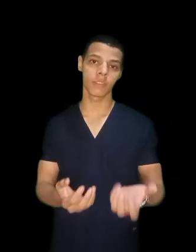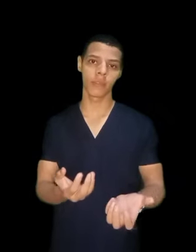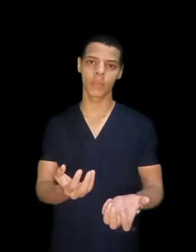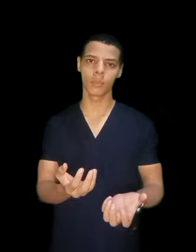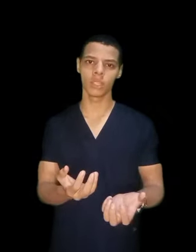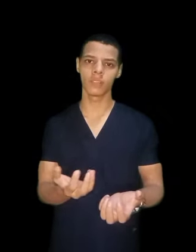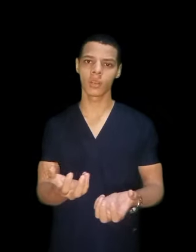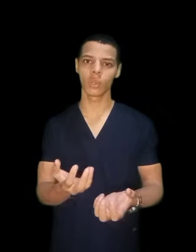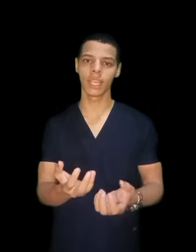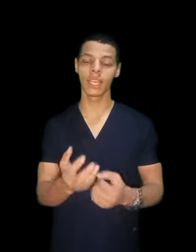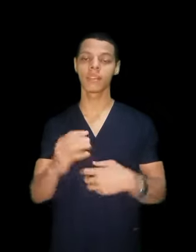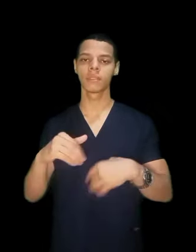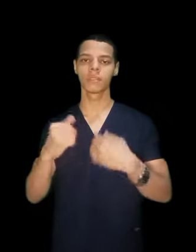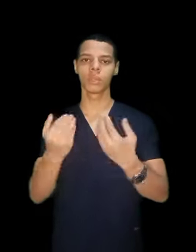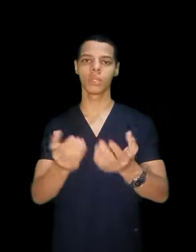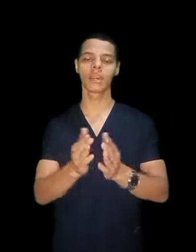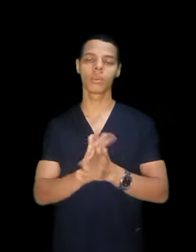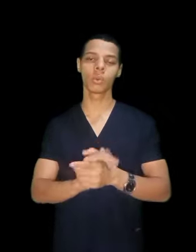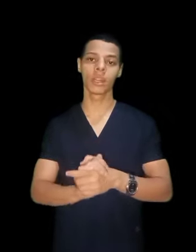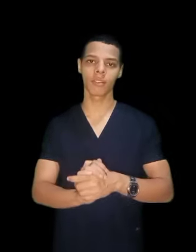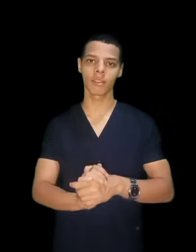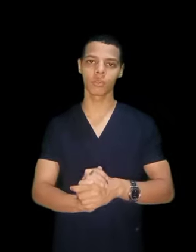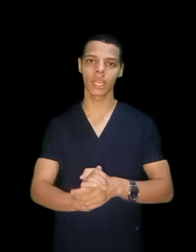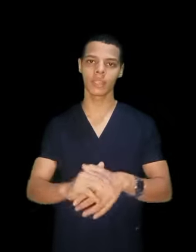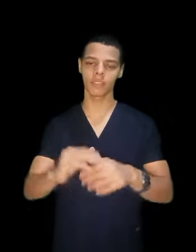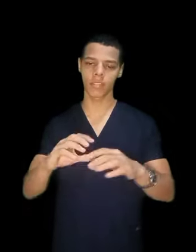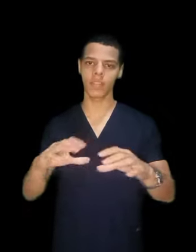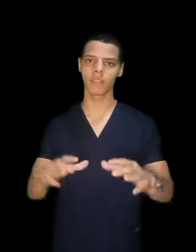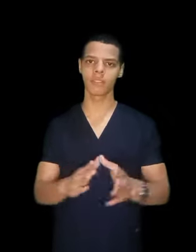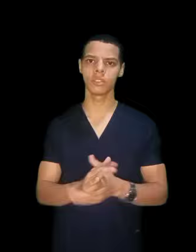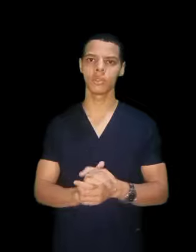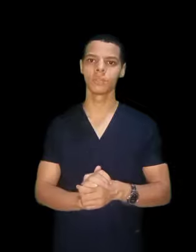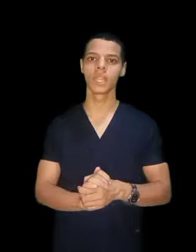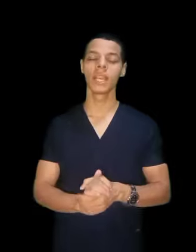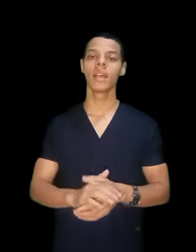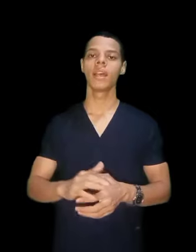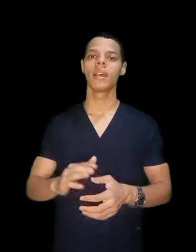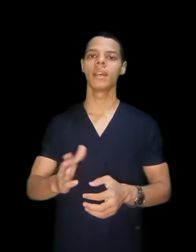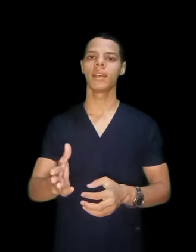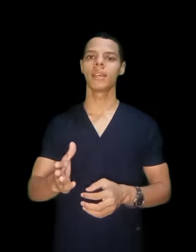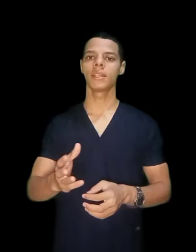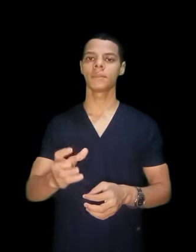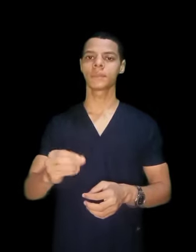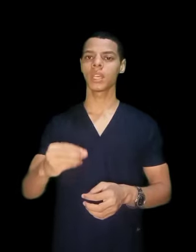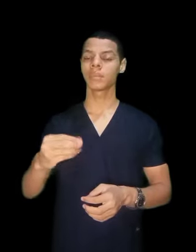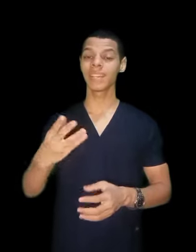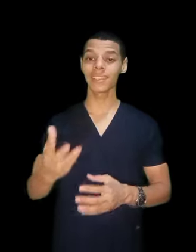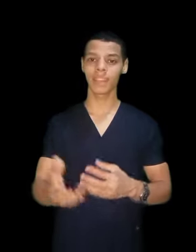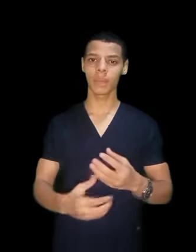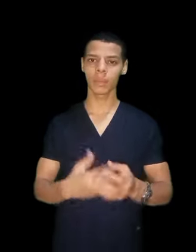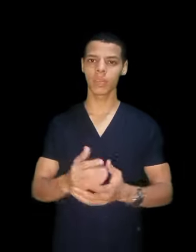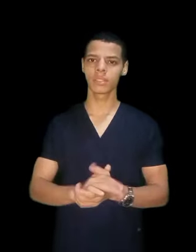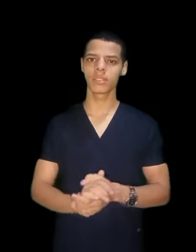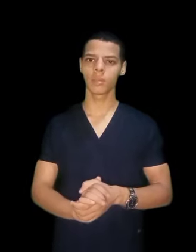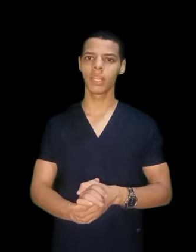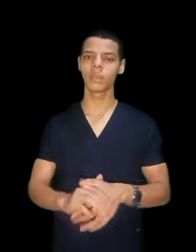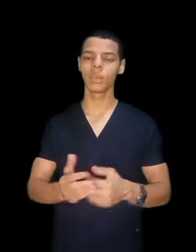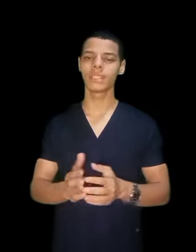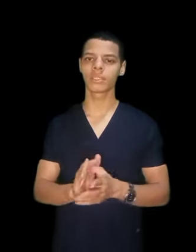ينفعها بقى معين في الكلية وده كله هنعرفه يعني في اخر الفيديو طيب تعالى نتكلم عن كلية التمريض كلية